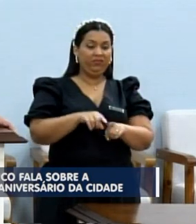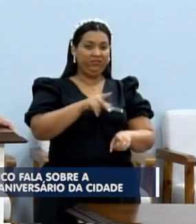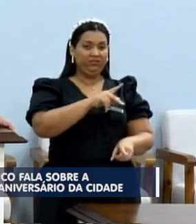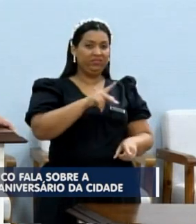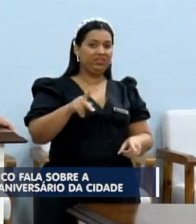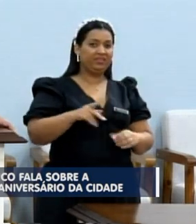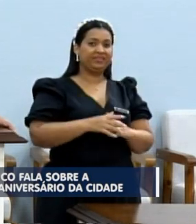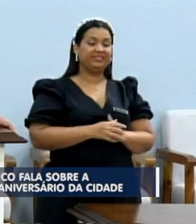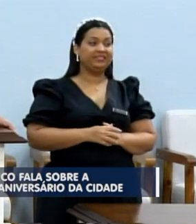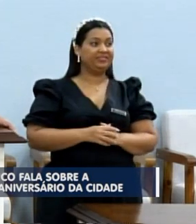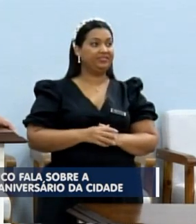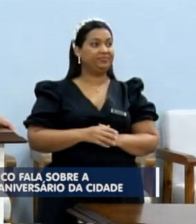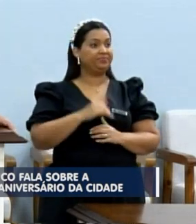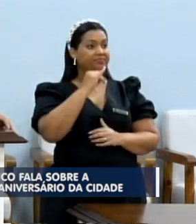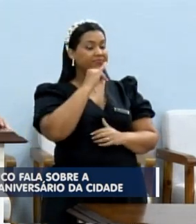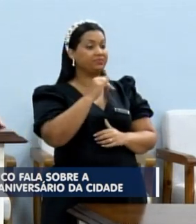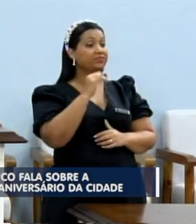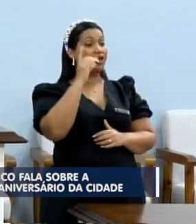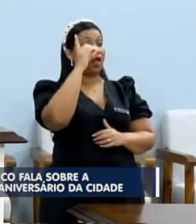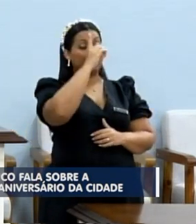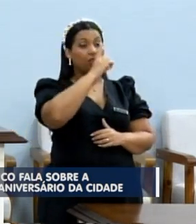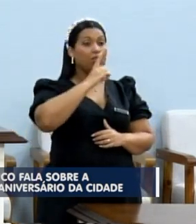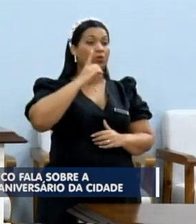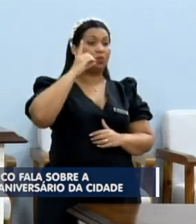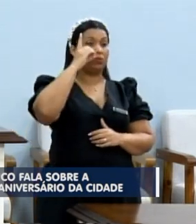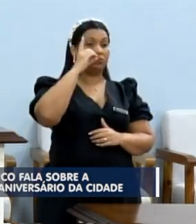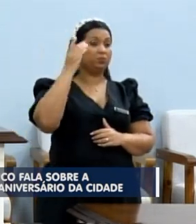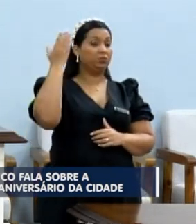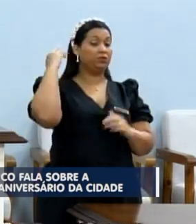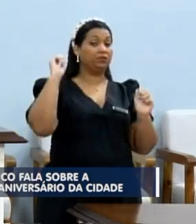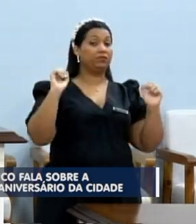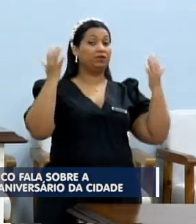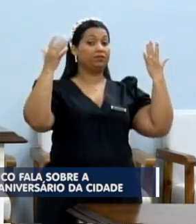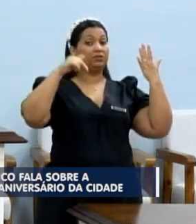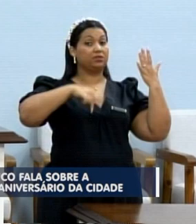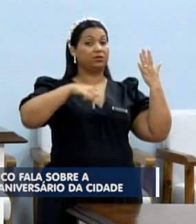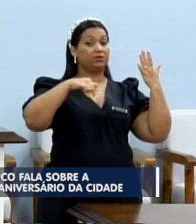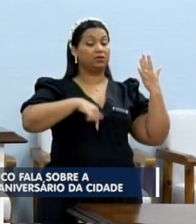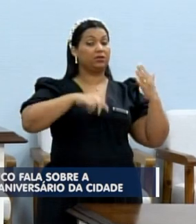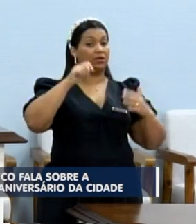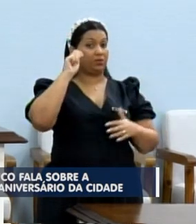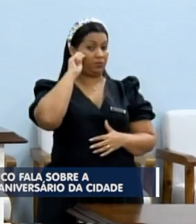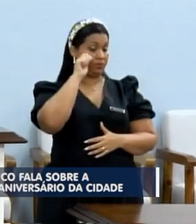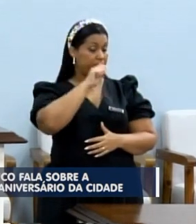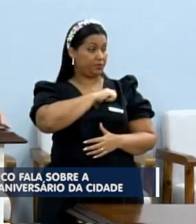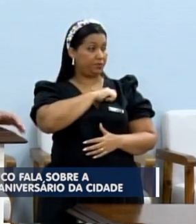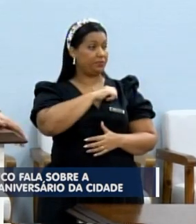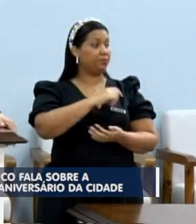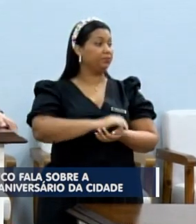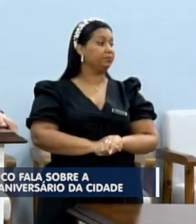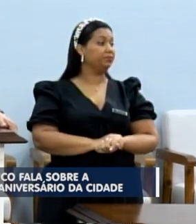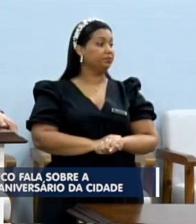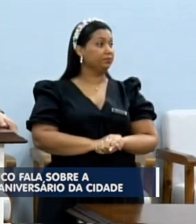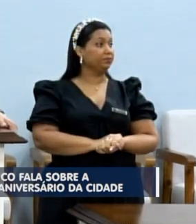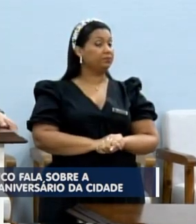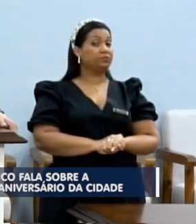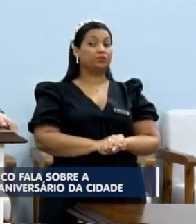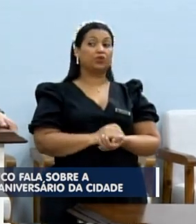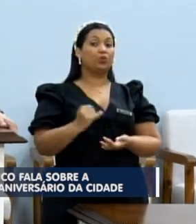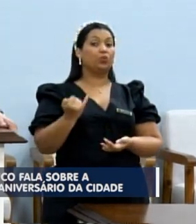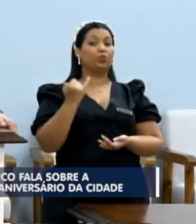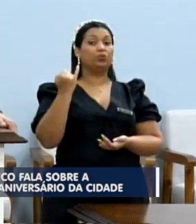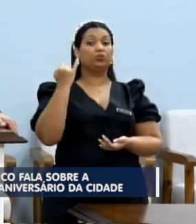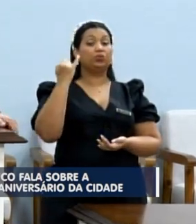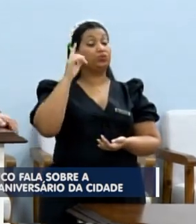dizer que domingo foi o aniversário de São José do Rio Preto, um dia importante,